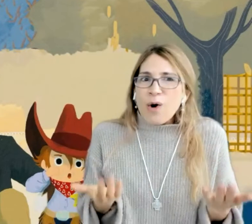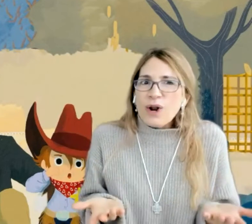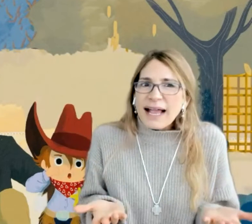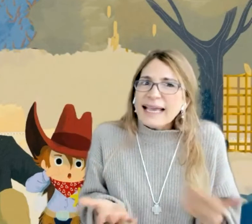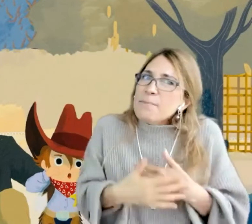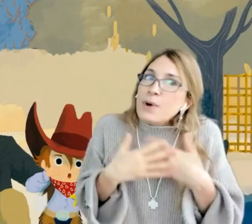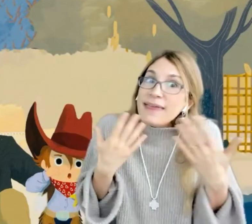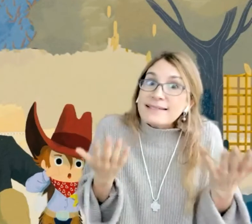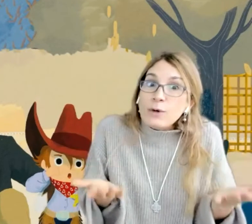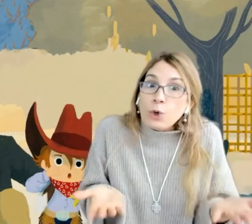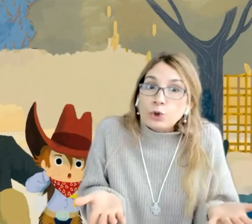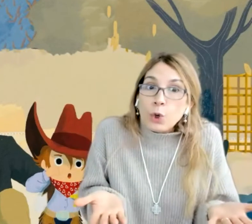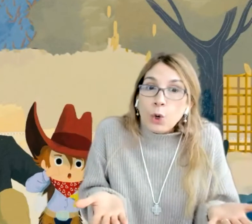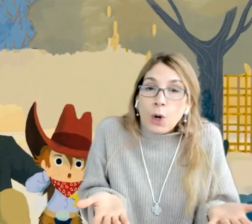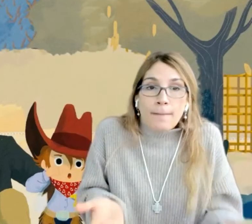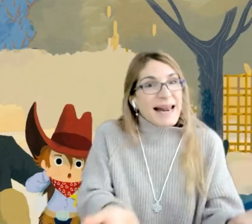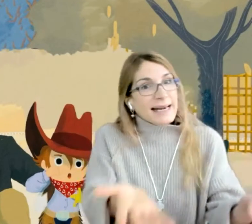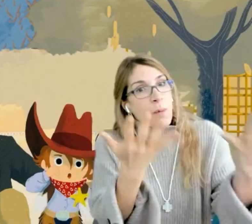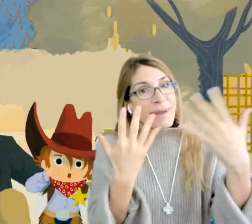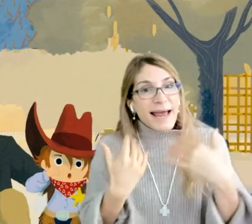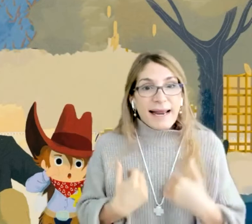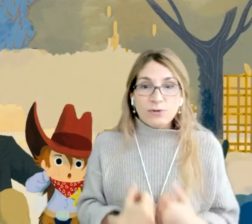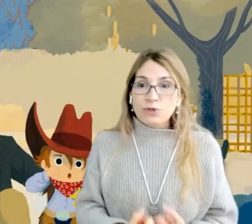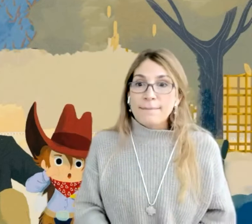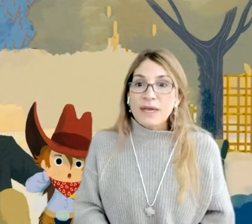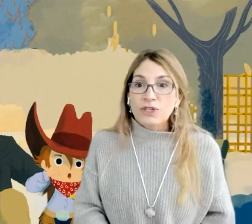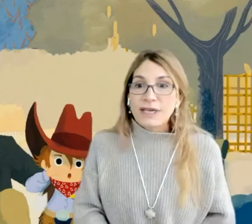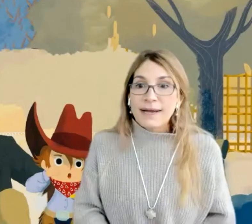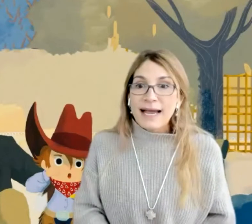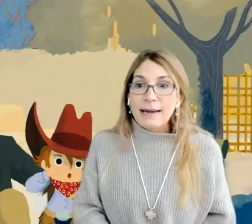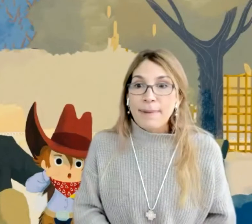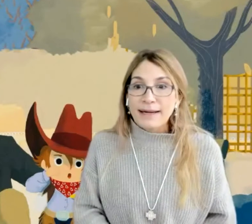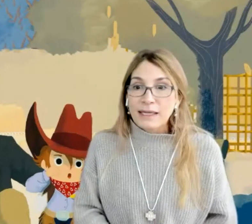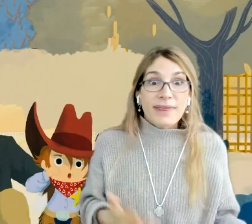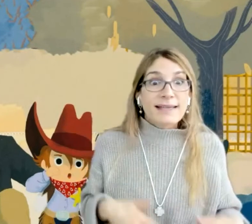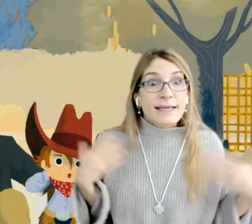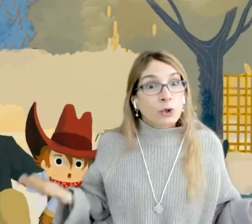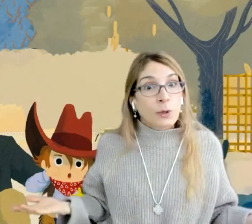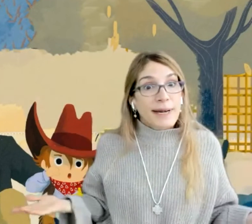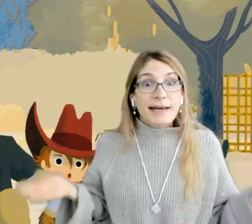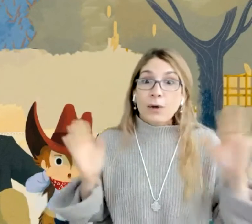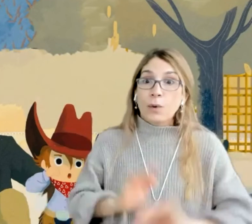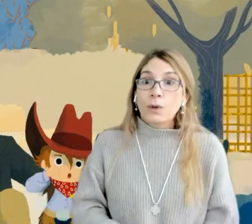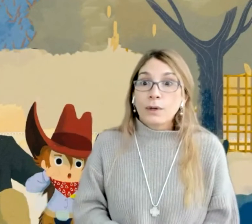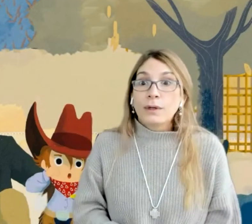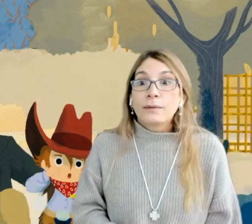ahora, ¿qué puede hacer Otto para recuperar a sus amigos y que vayan al parque? ¿Puede hacer Otto para recuperar? Se disculpar.